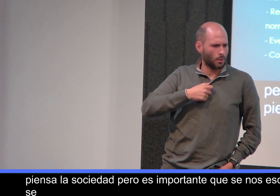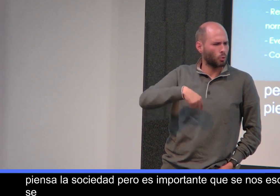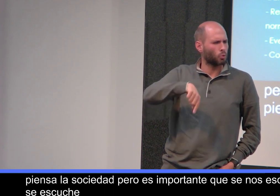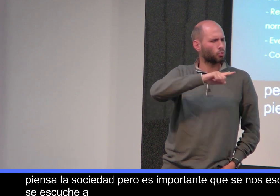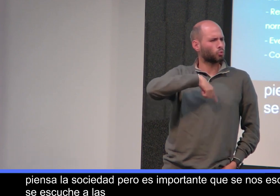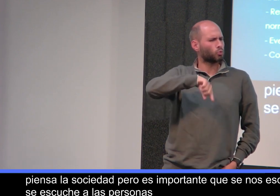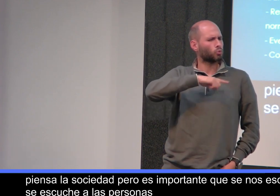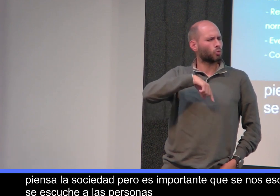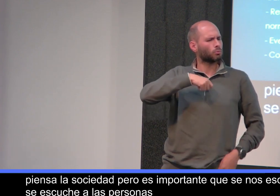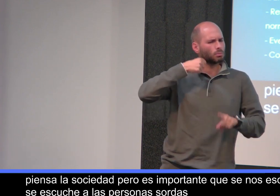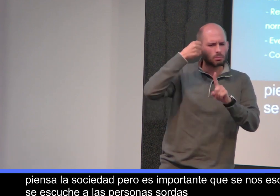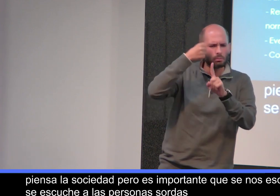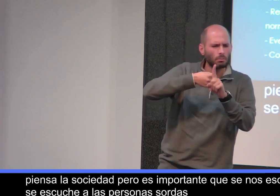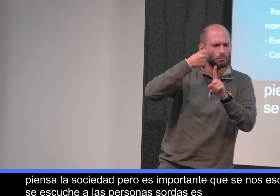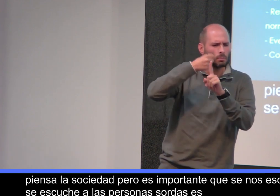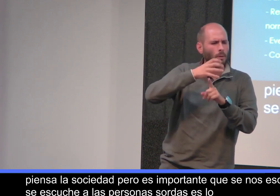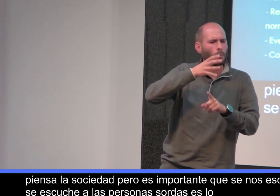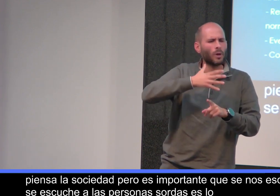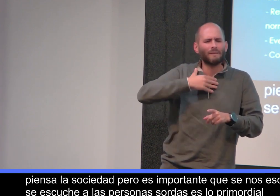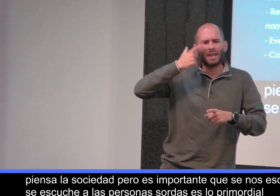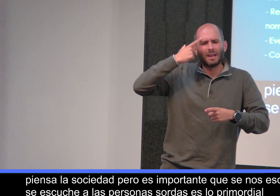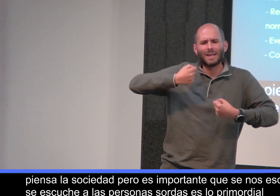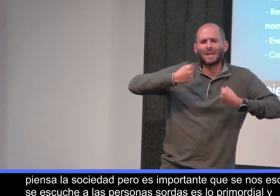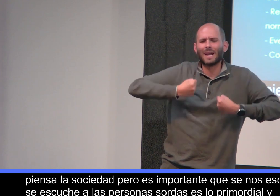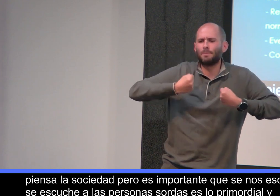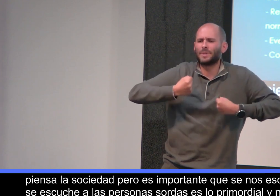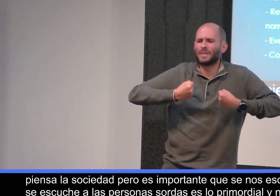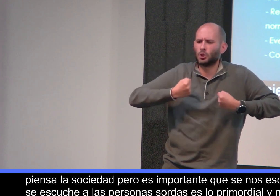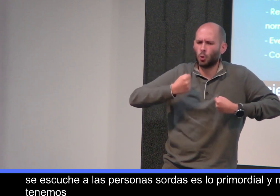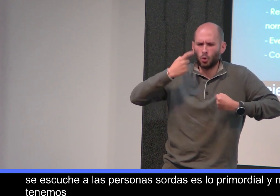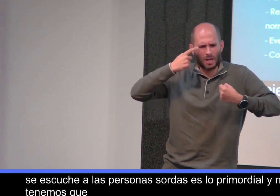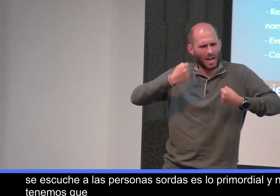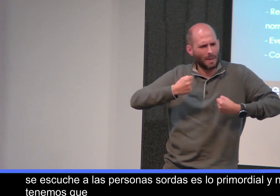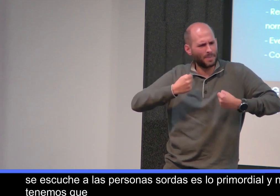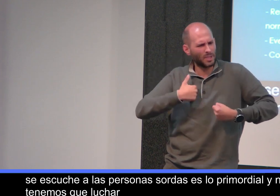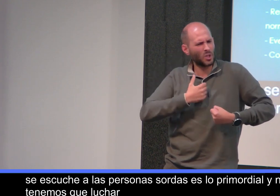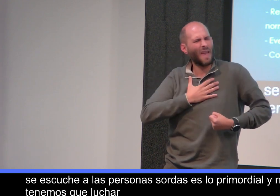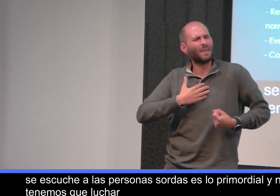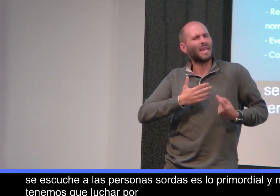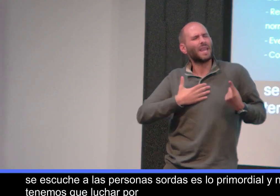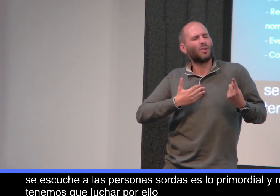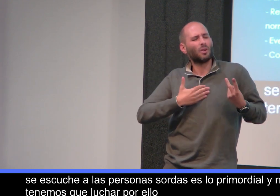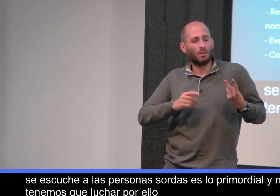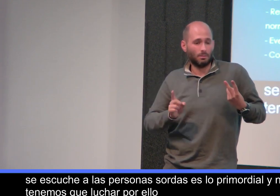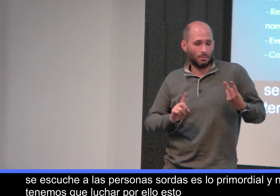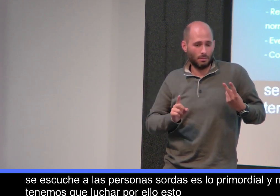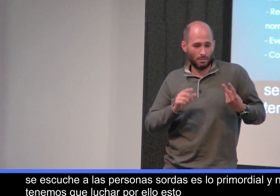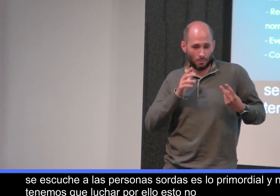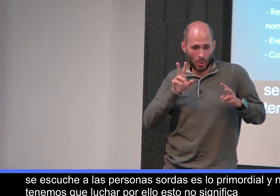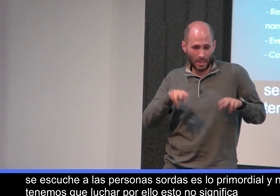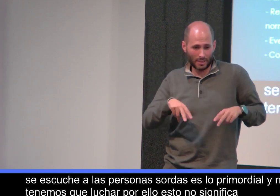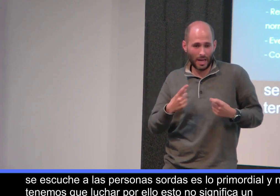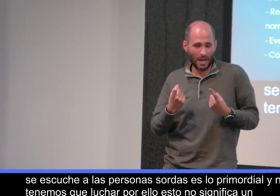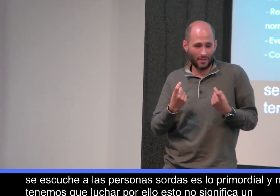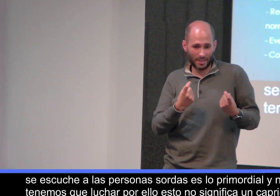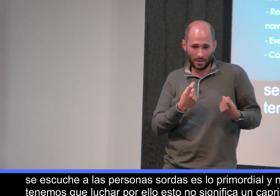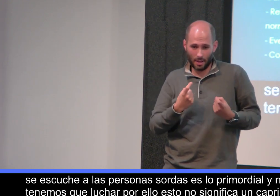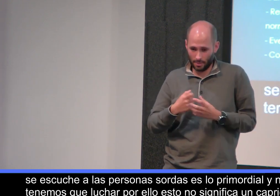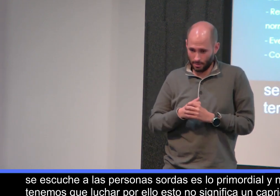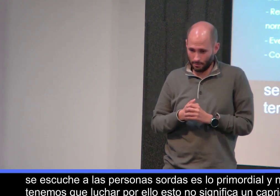sordas. Es lo primordial y nosotros tenemos que luchar por ello. Esto no significa un capricho ni un antojo, no,